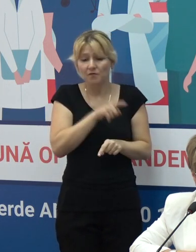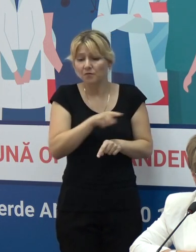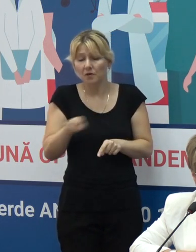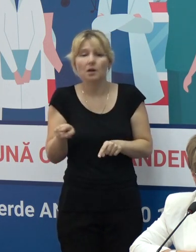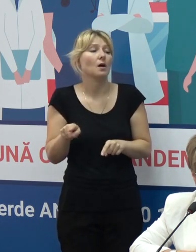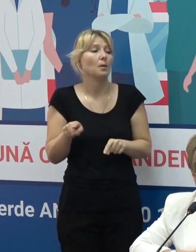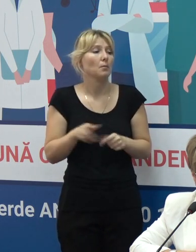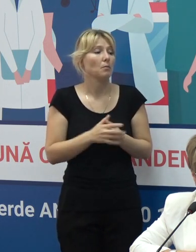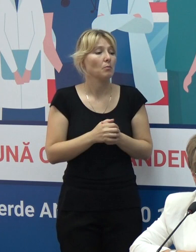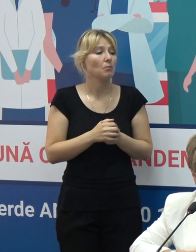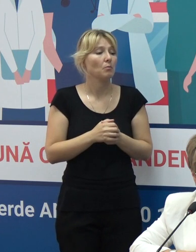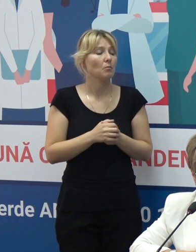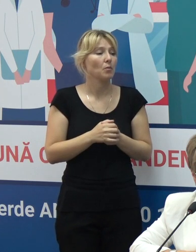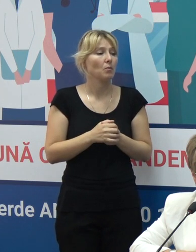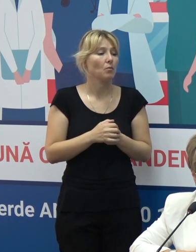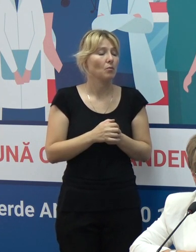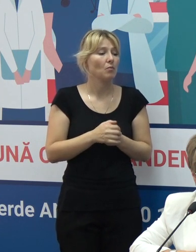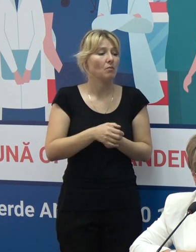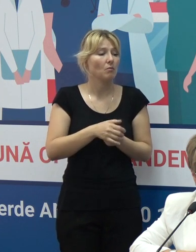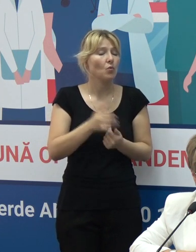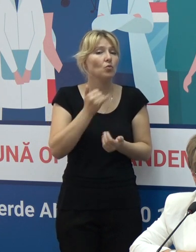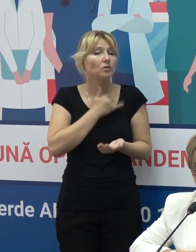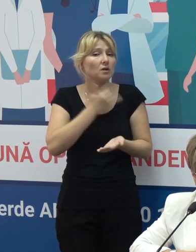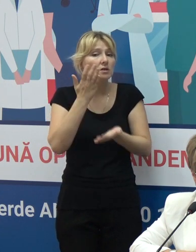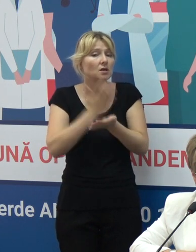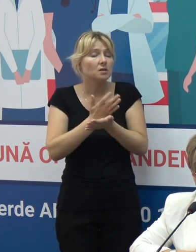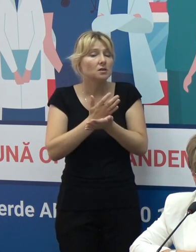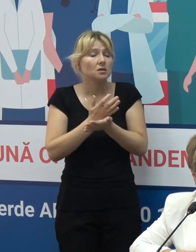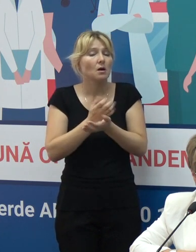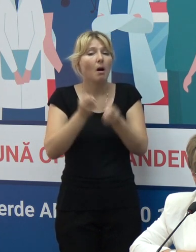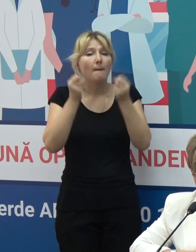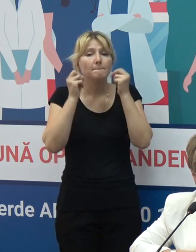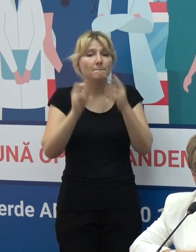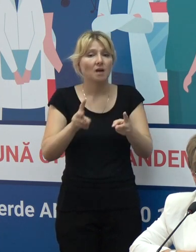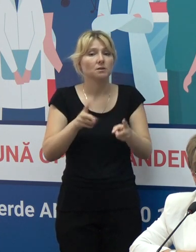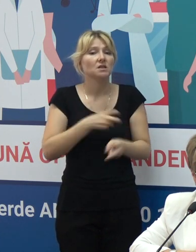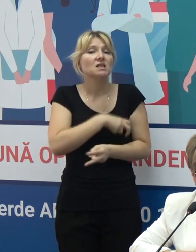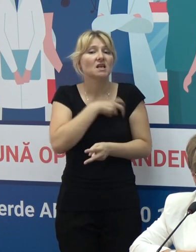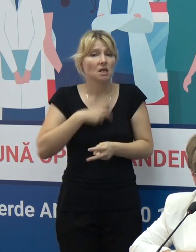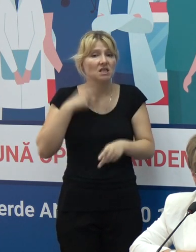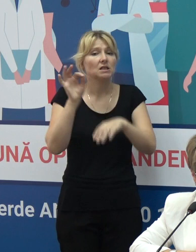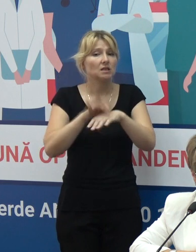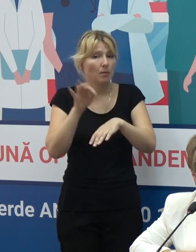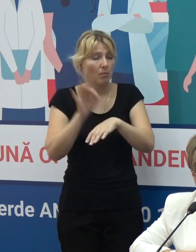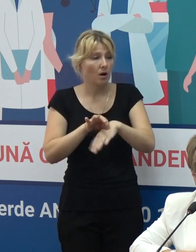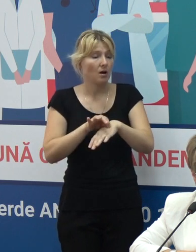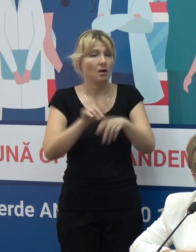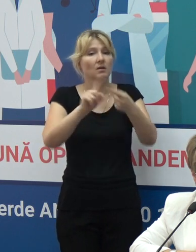suntem în fața unui pericol iminent de a fi,